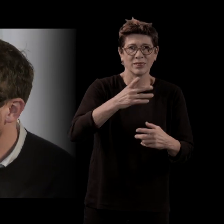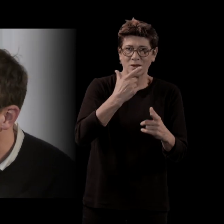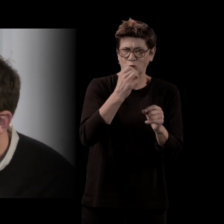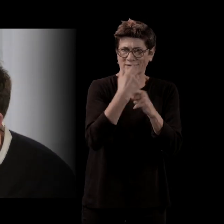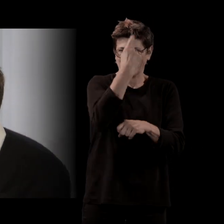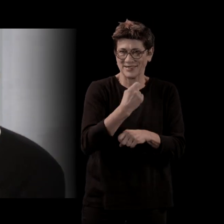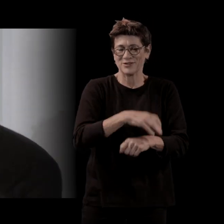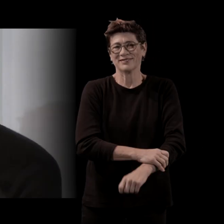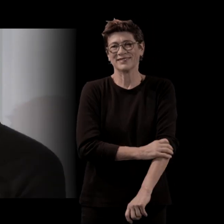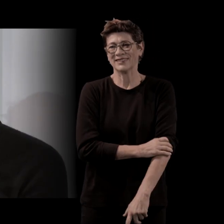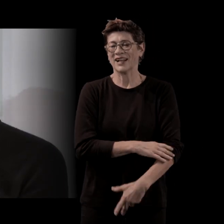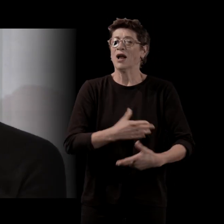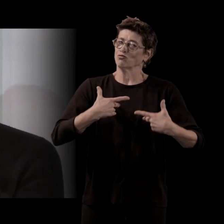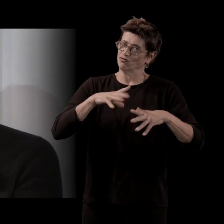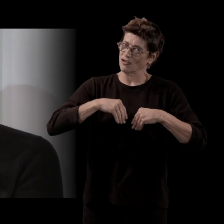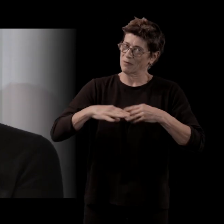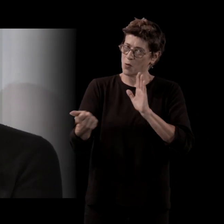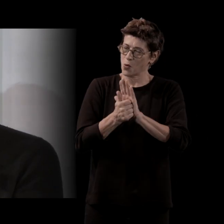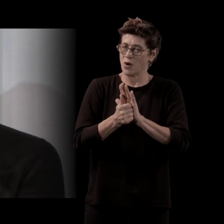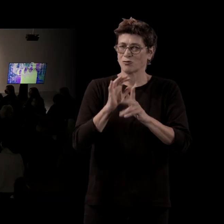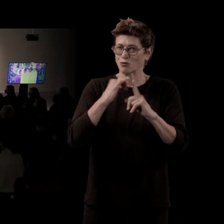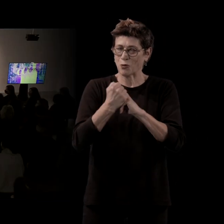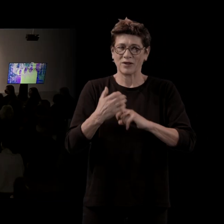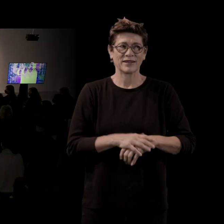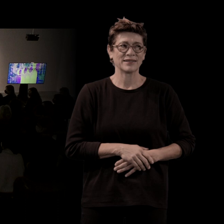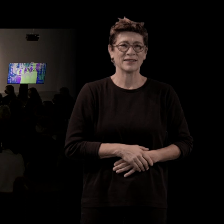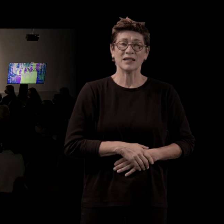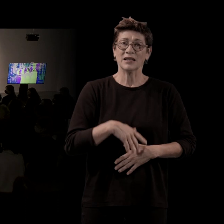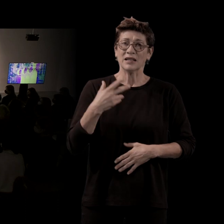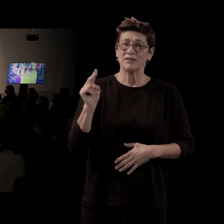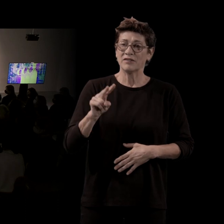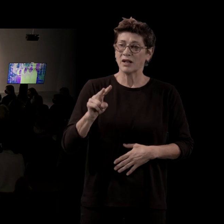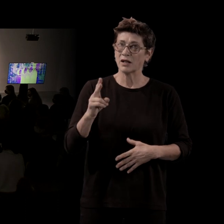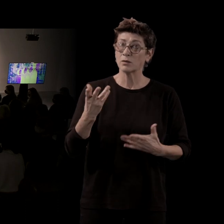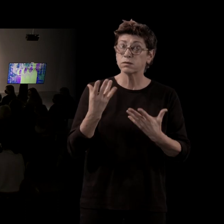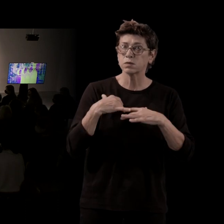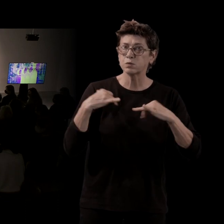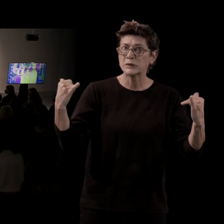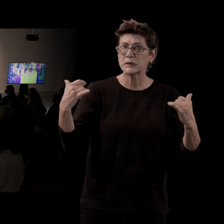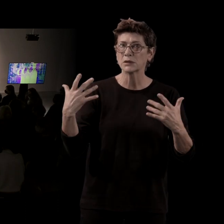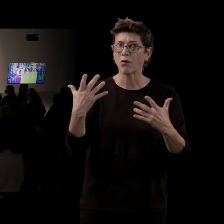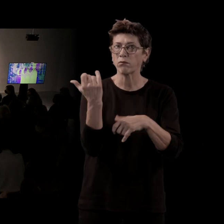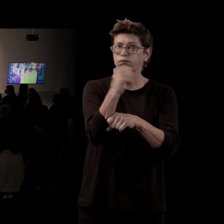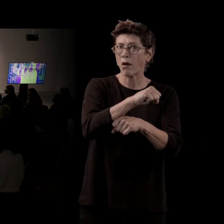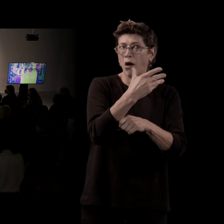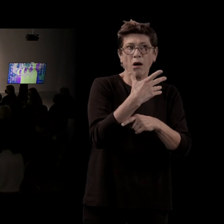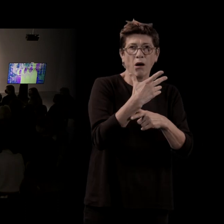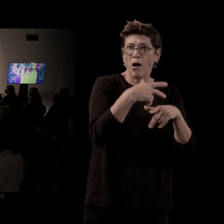avec plaisir. Mais c'est vrai que c'est frappant. Et je trouve d'ailleurs que c'est bien plus puissant que beaucoup de sociologie, ce que vous faites. Mais